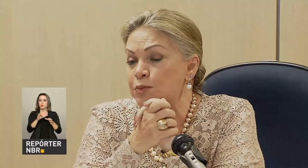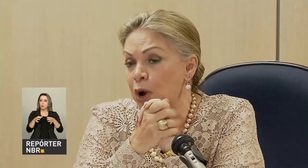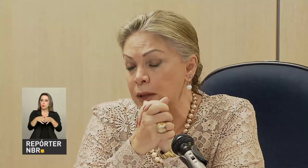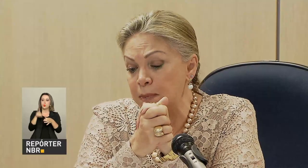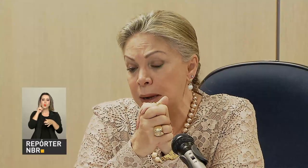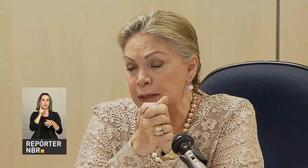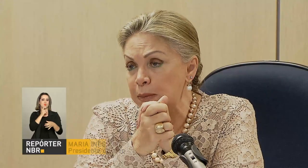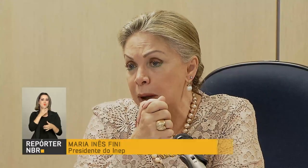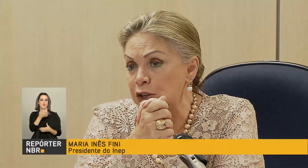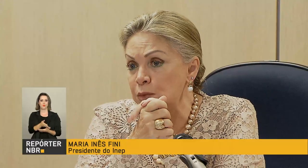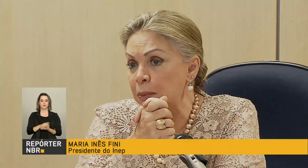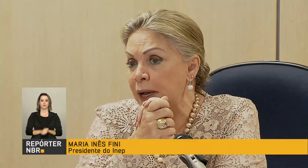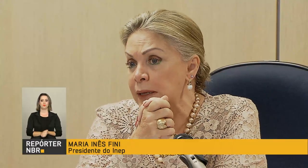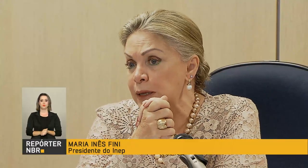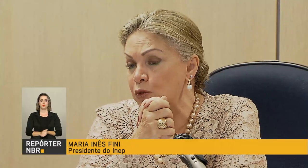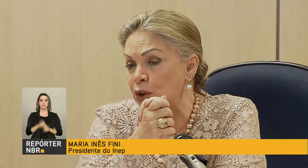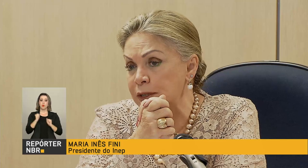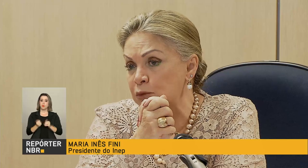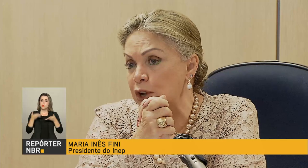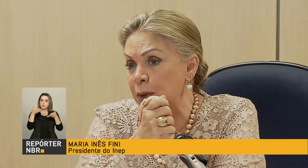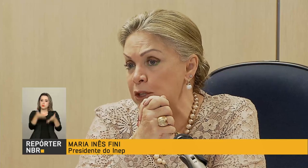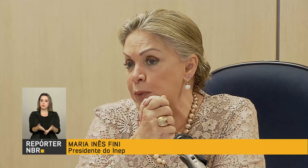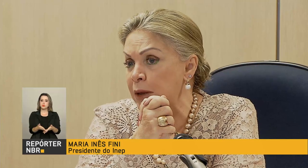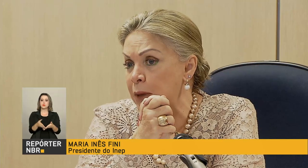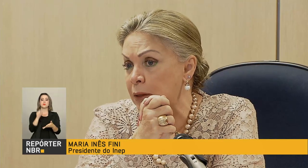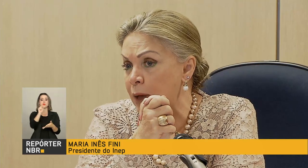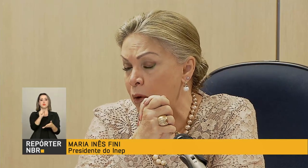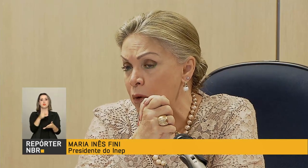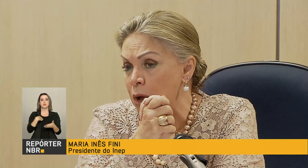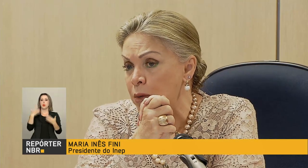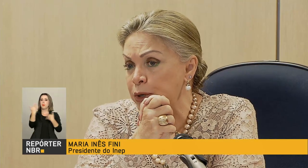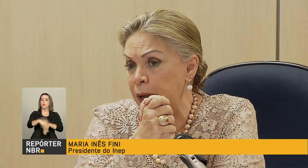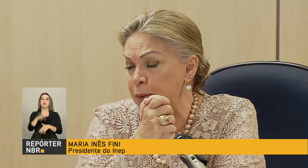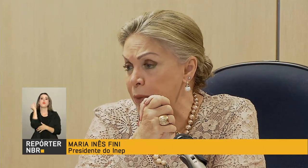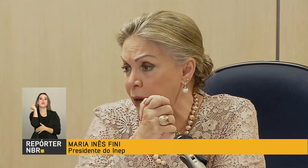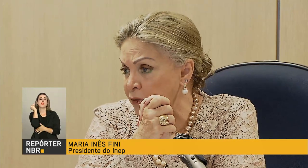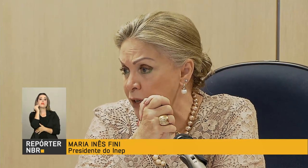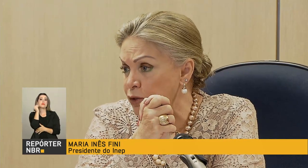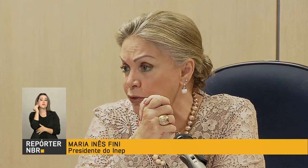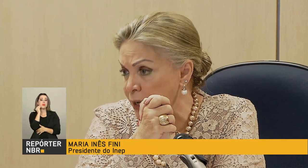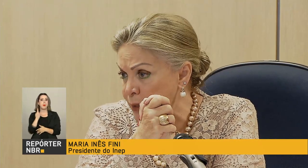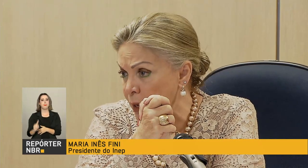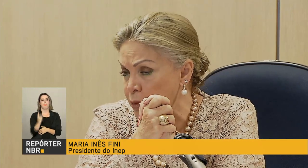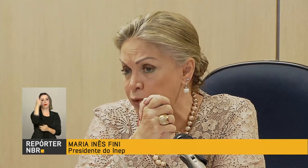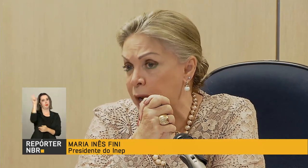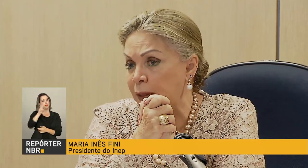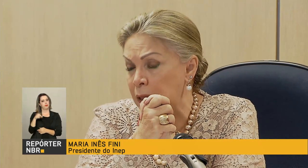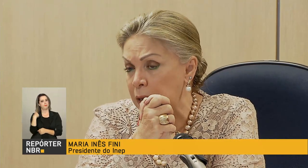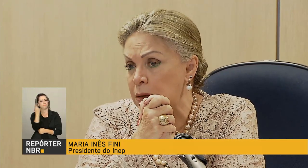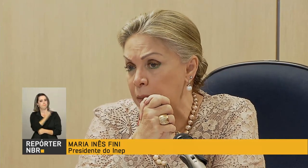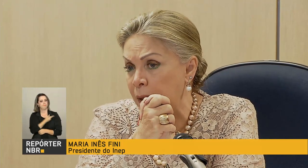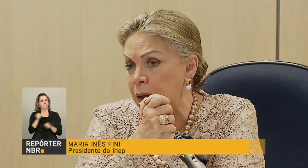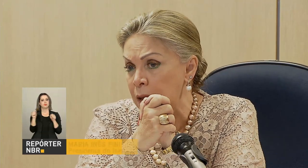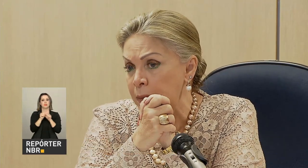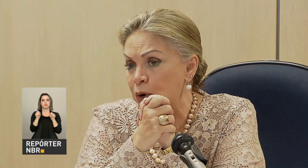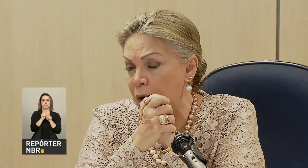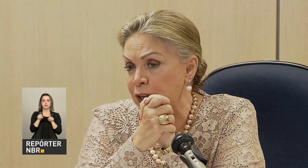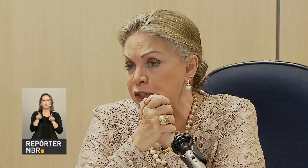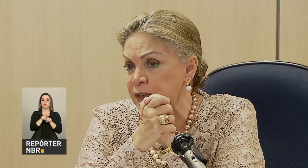podem participar de uma aplicação que nós estamos chamando de experimental, porque é a primeira vez que o fazemos, para atender também prerrogativas